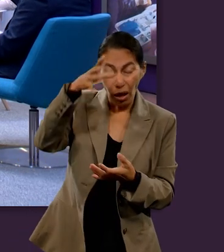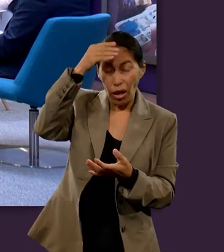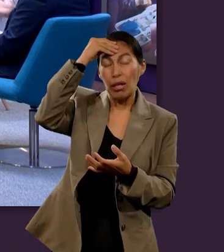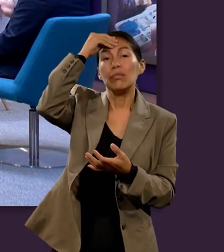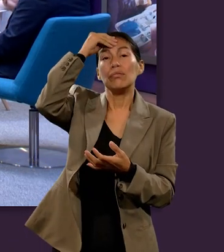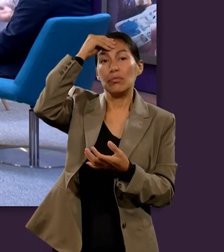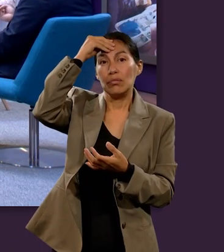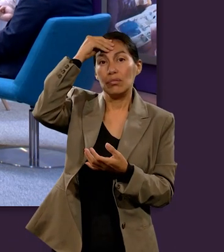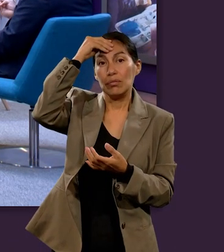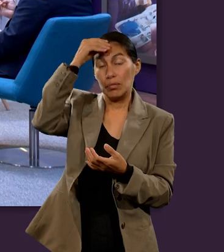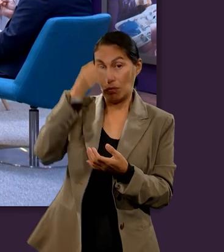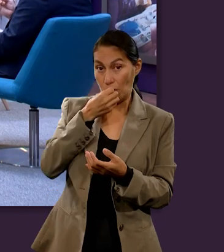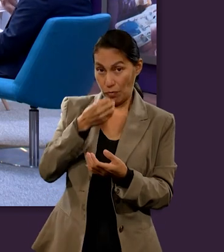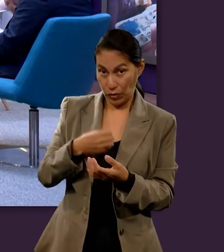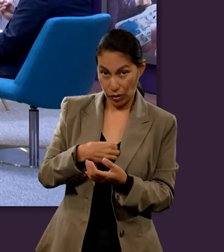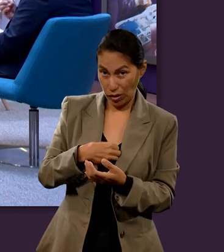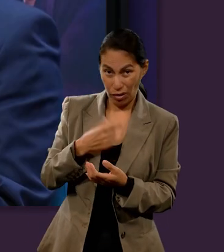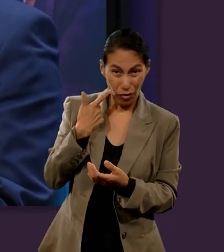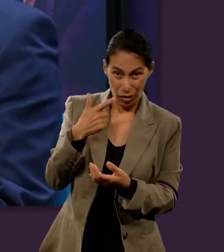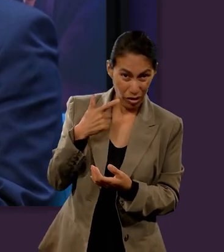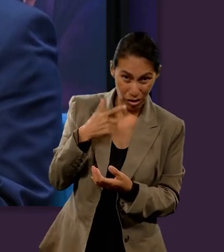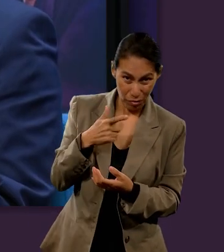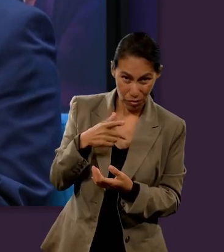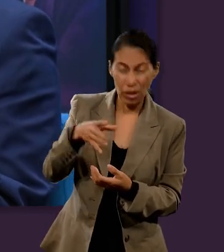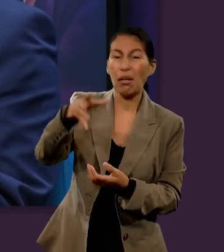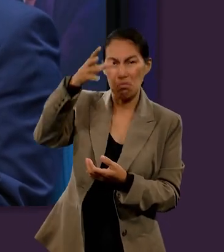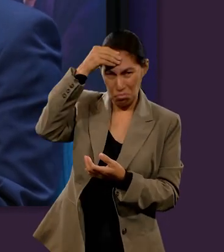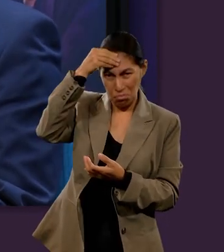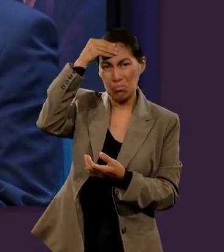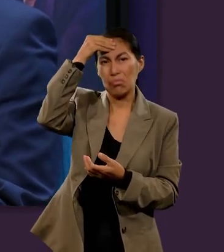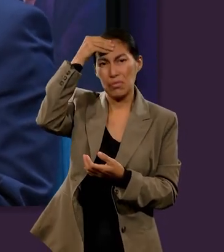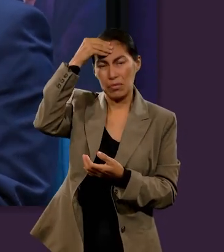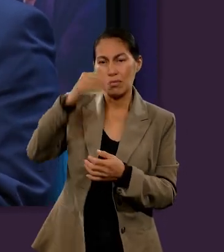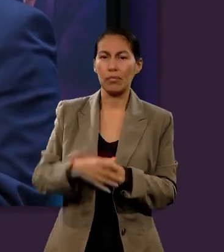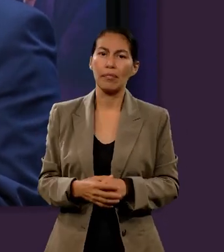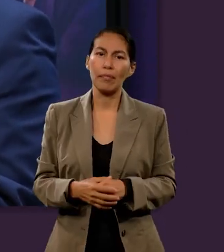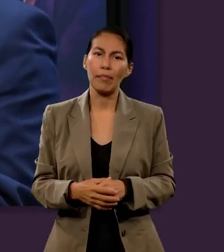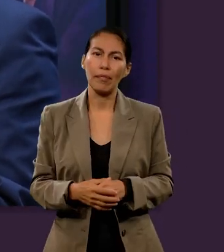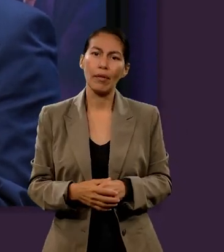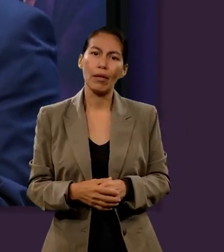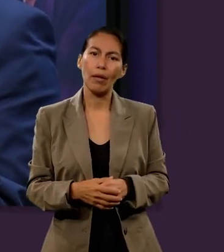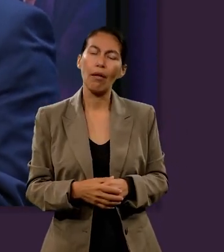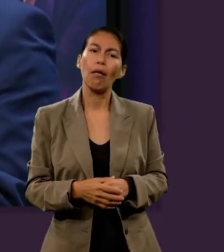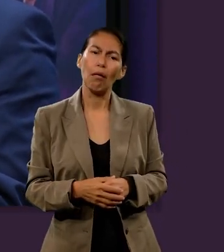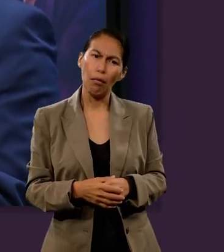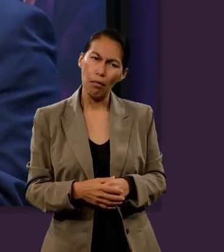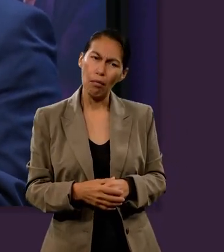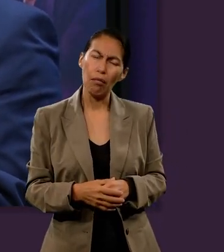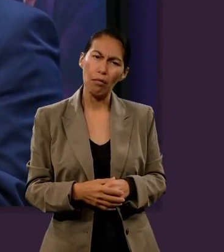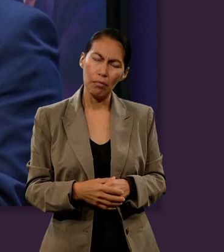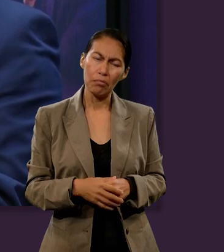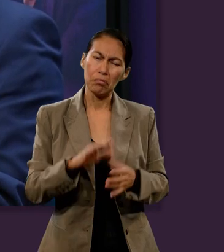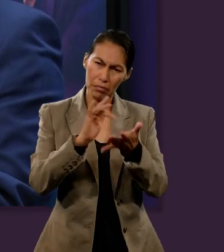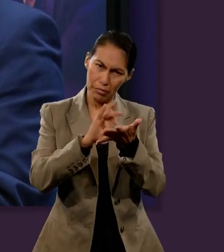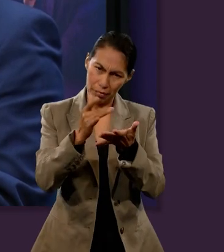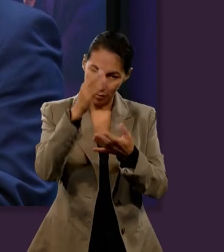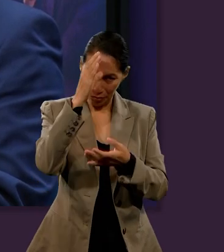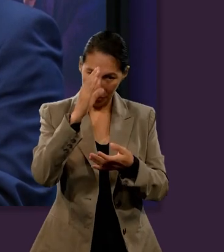procesamos. Entonces, son cosas que se nos quedan, aun si nosotros no queremos que se nos queden. Muchas